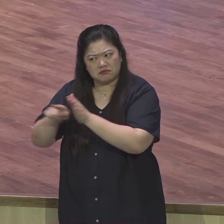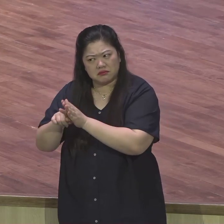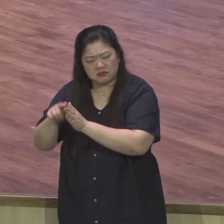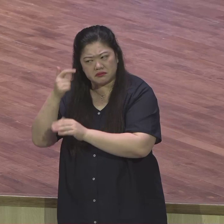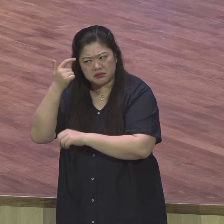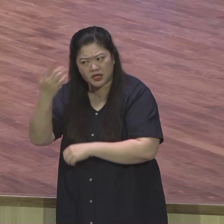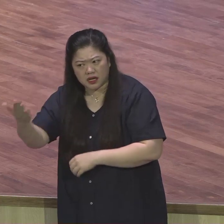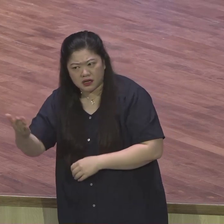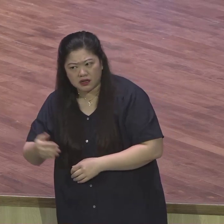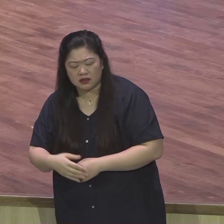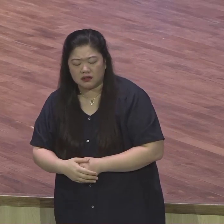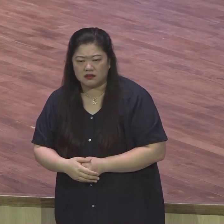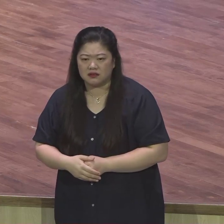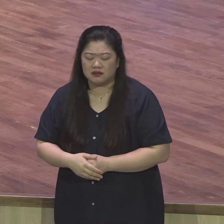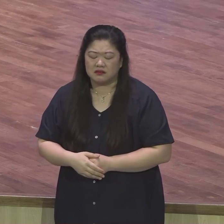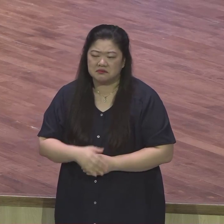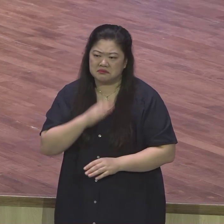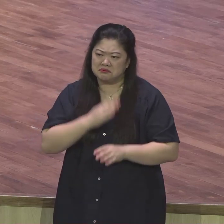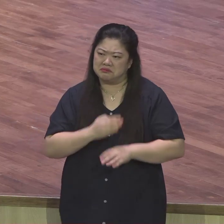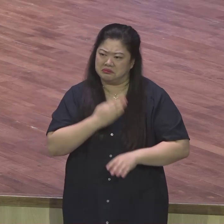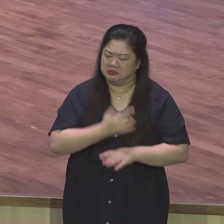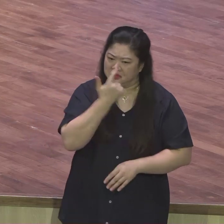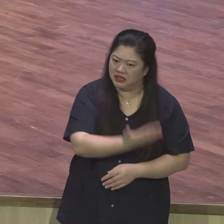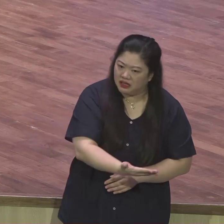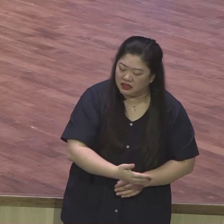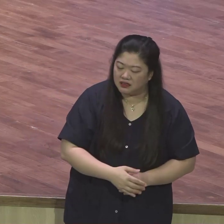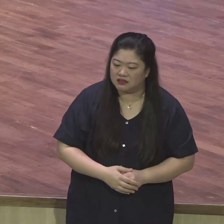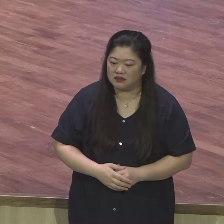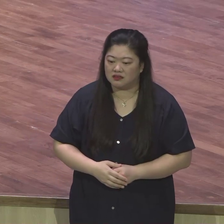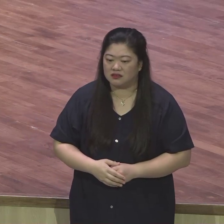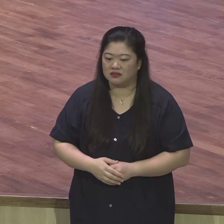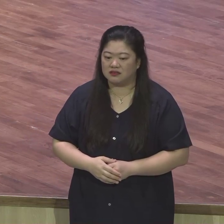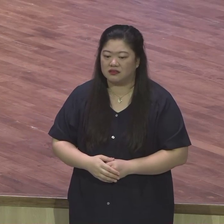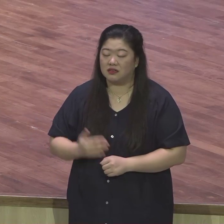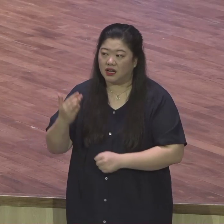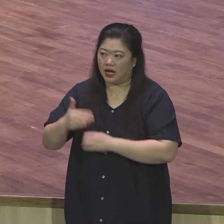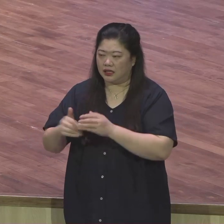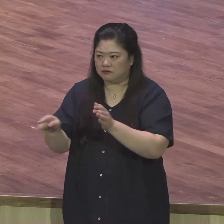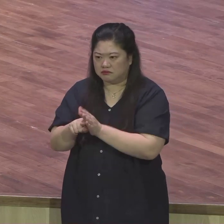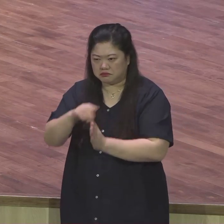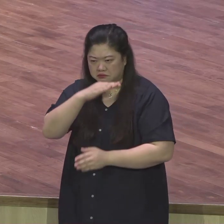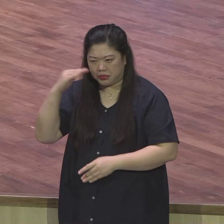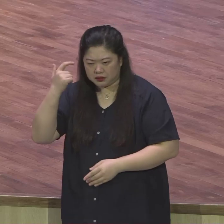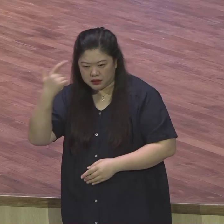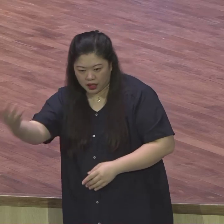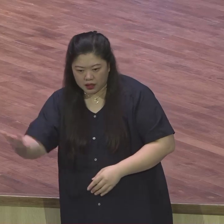돼요. 하나님 믿으면 그 사람은 자파 아니에요.